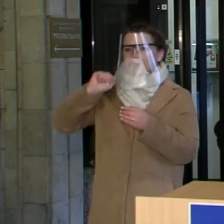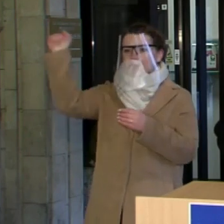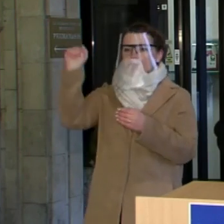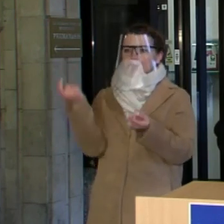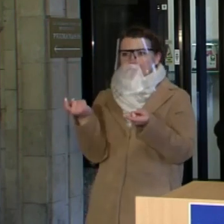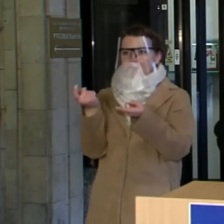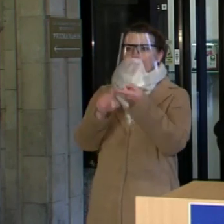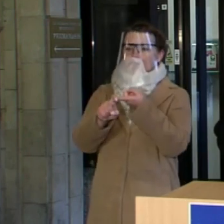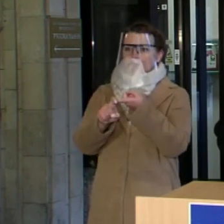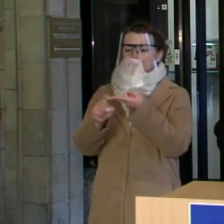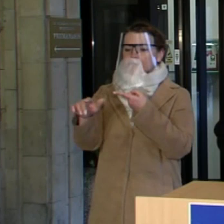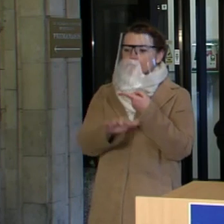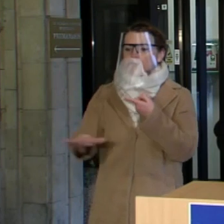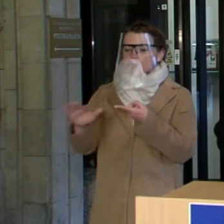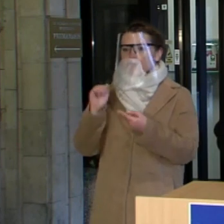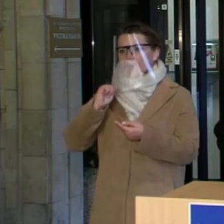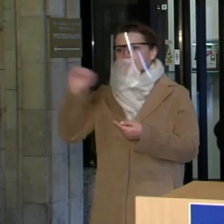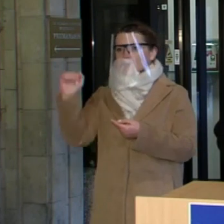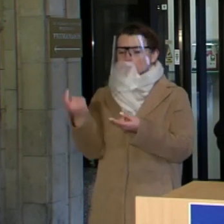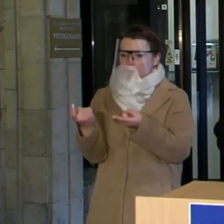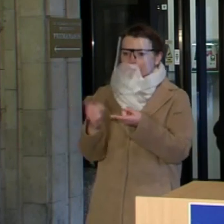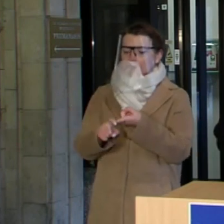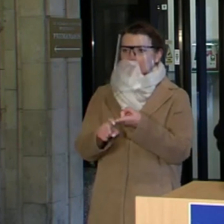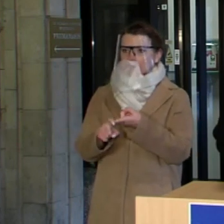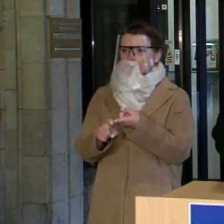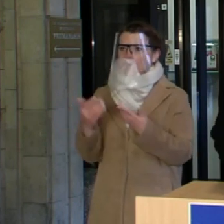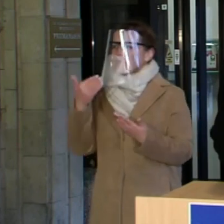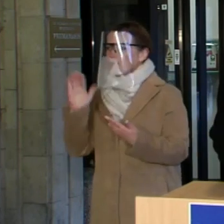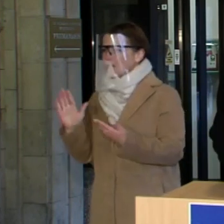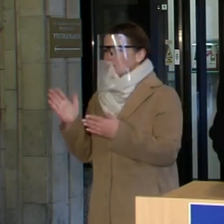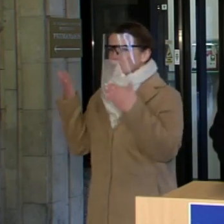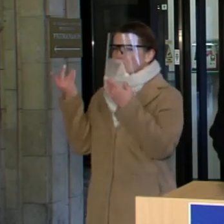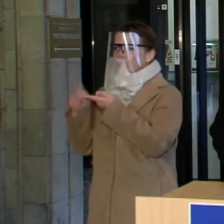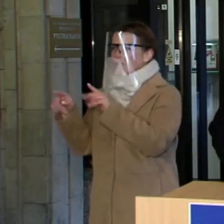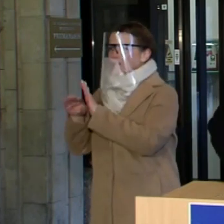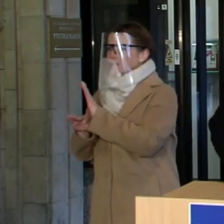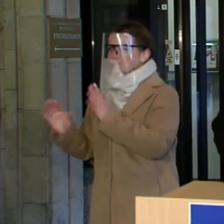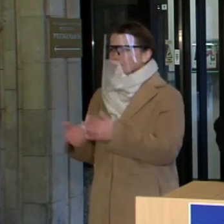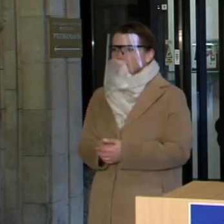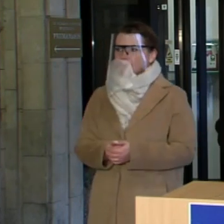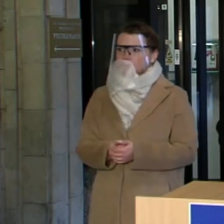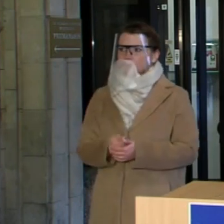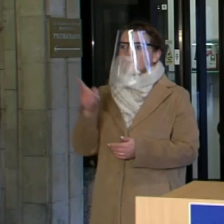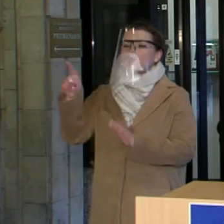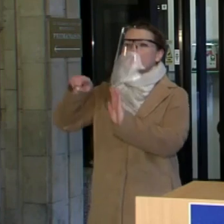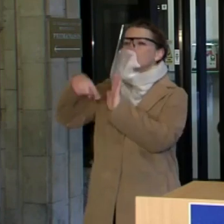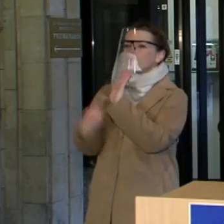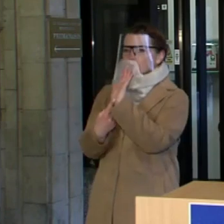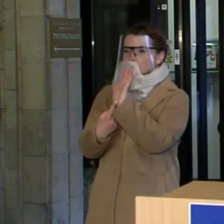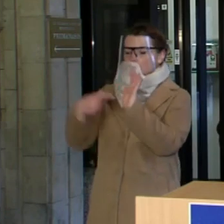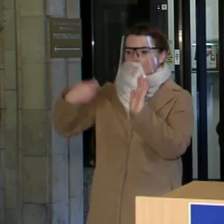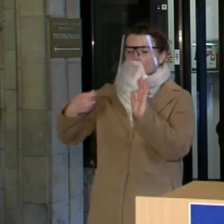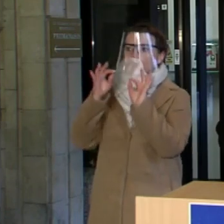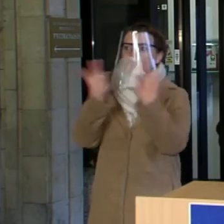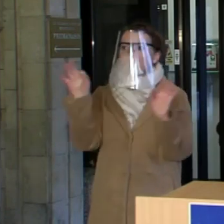demokratinė visuomenė, o ne kaip visuomenė, kuri neaišku, kokiais principais vadovaujasi. O ką prezidentūras sulyst